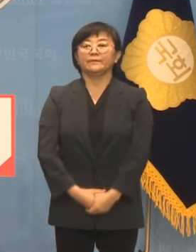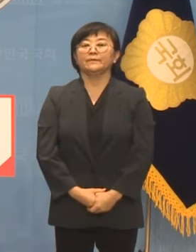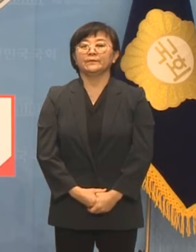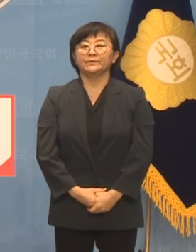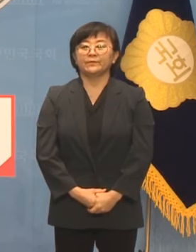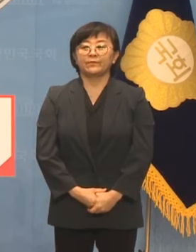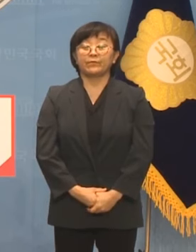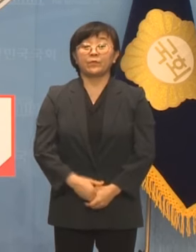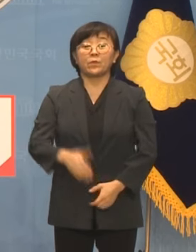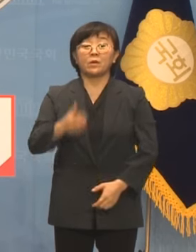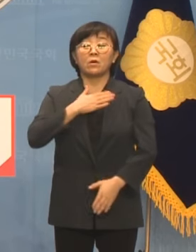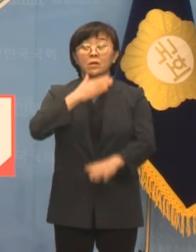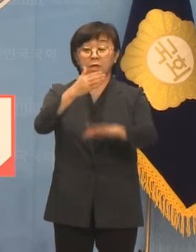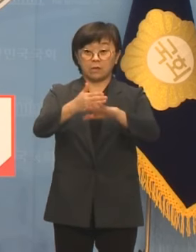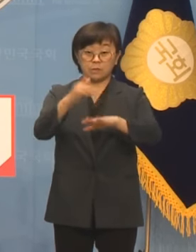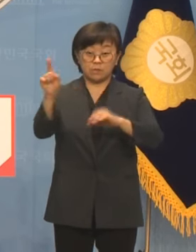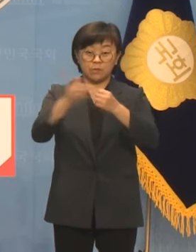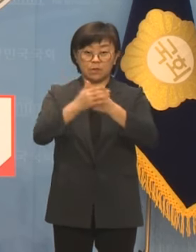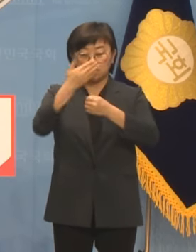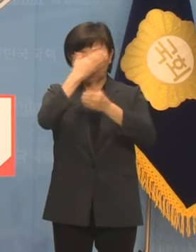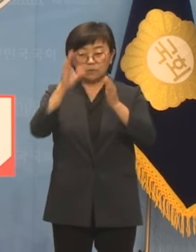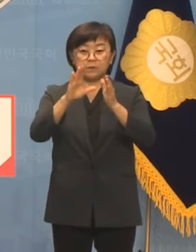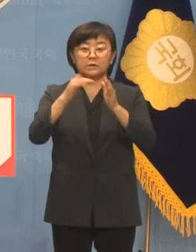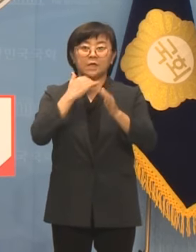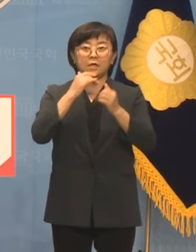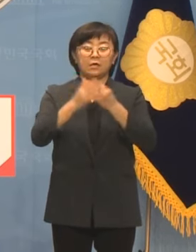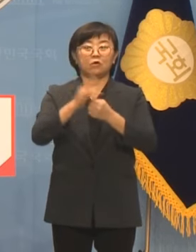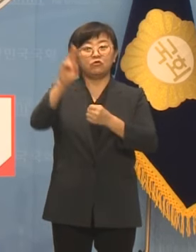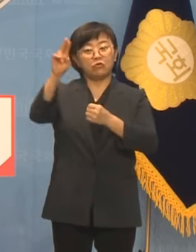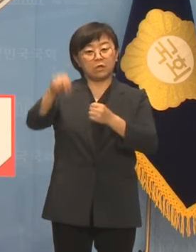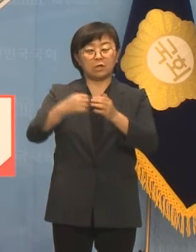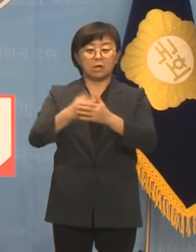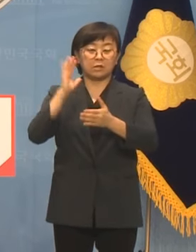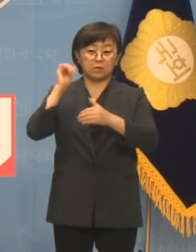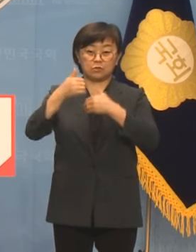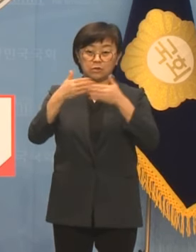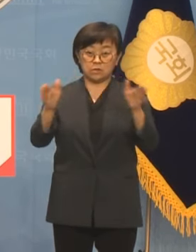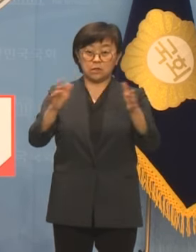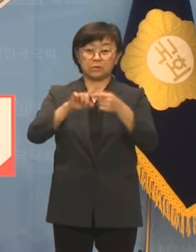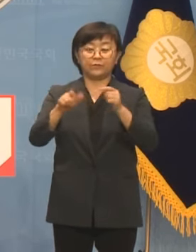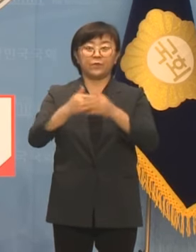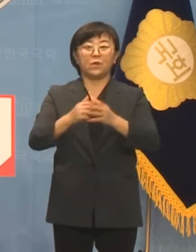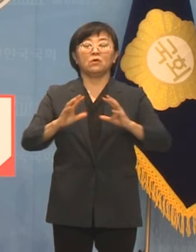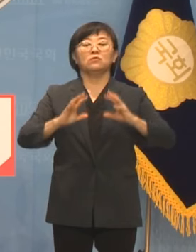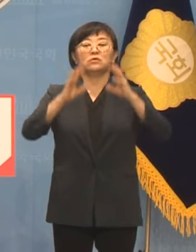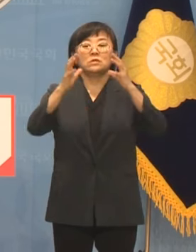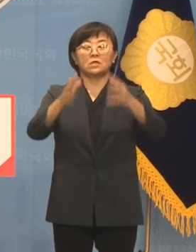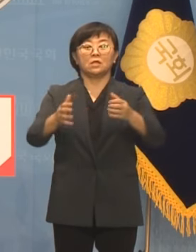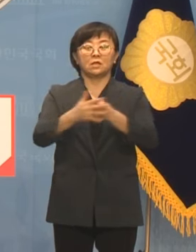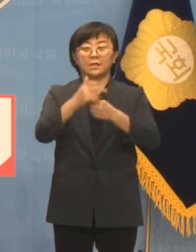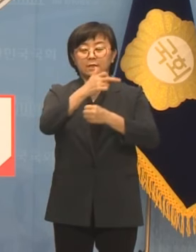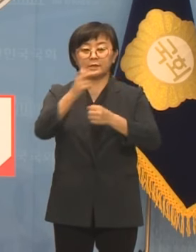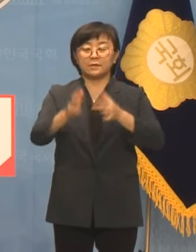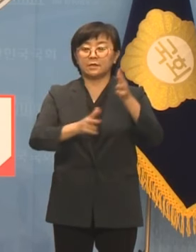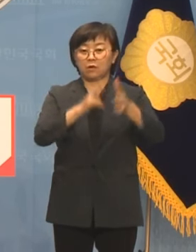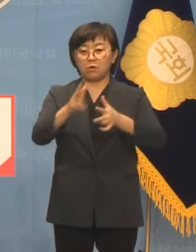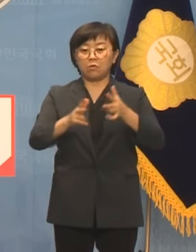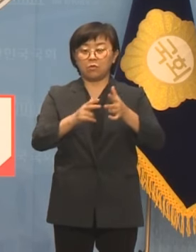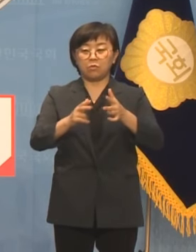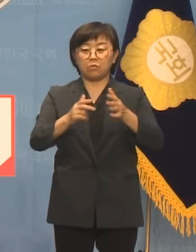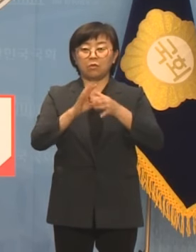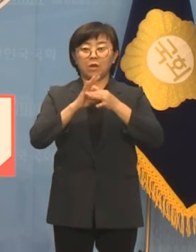저는 감사하게도 젊은 나이에 유엔과 대통령실에서 국제 단위의 대규모 사업관리 역량과